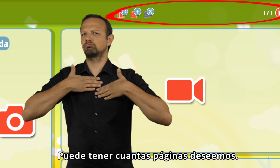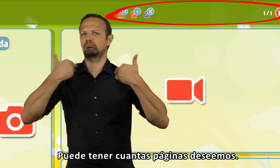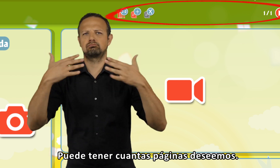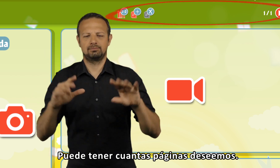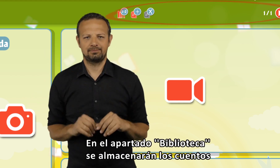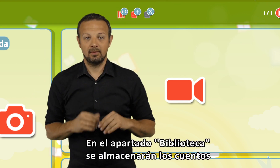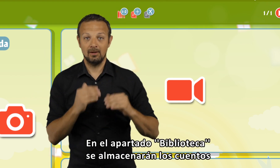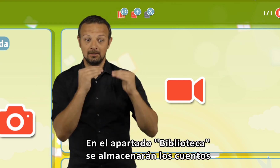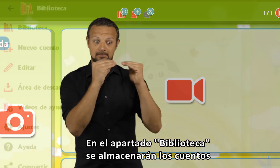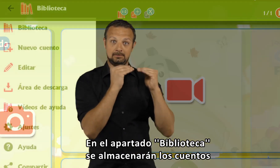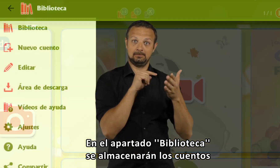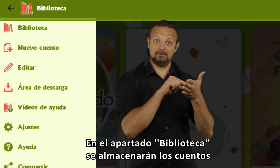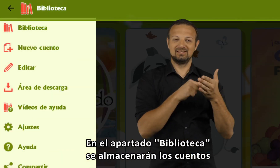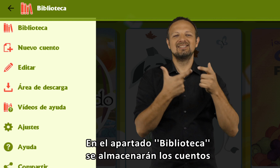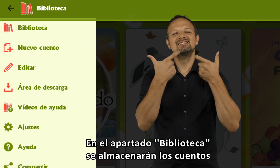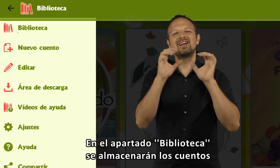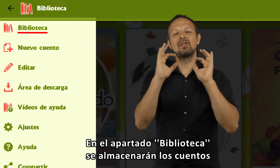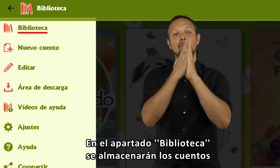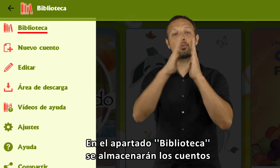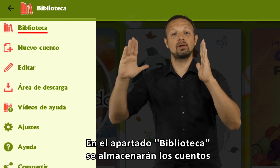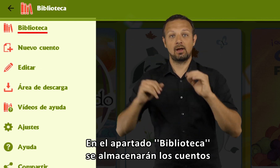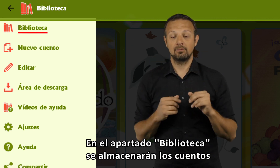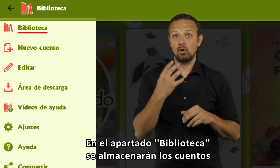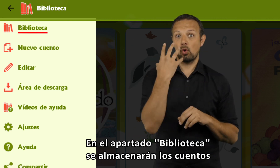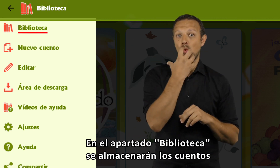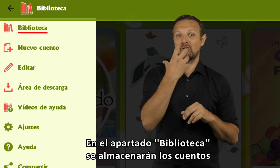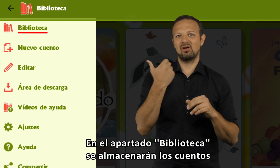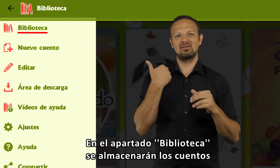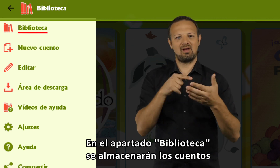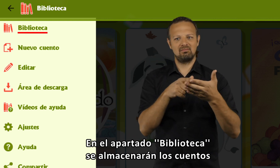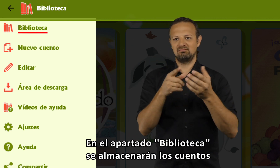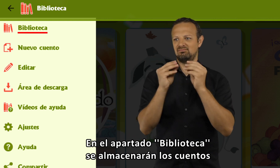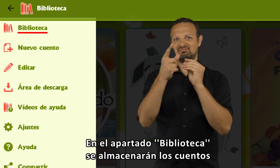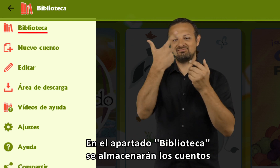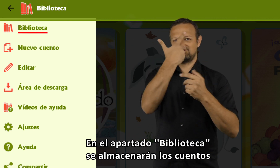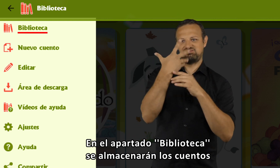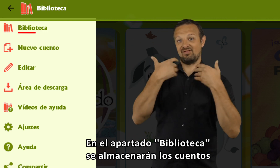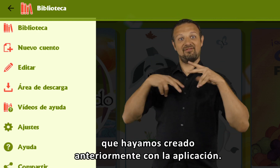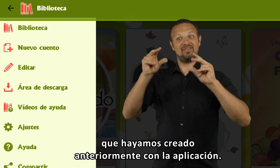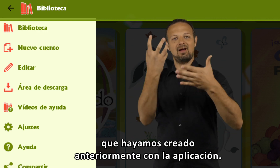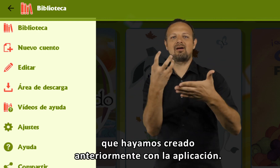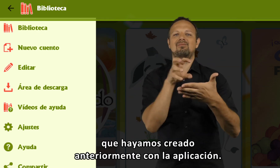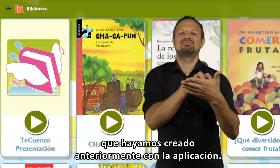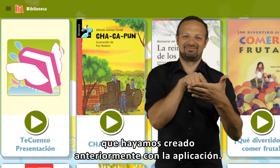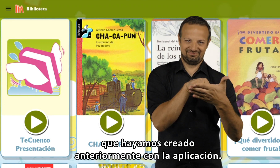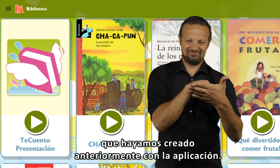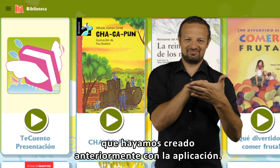En el apartado Biblioteca, se almacenarán los cuentos que hayamos creado, anteriormente con la